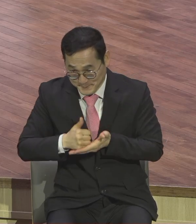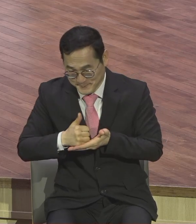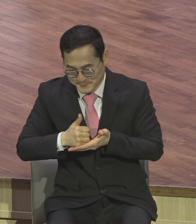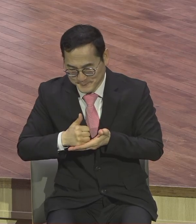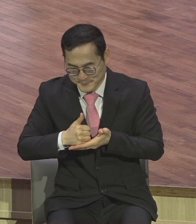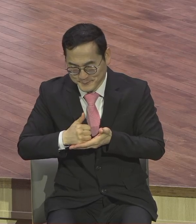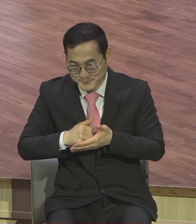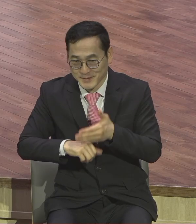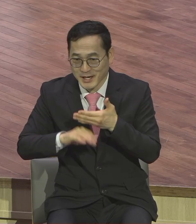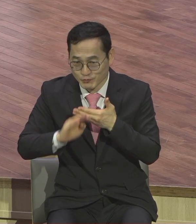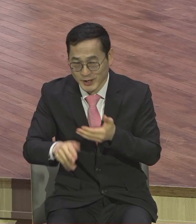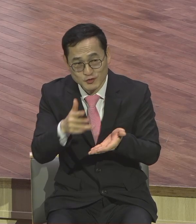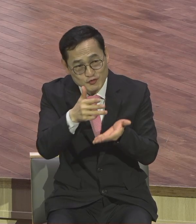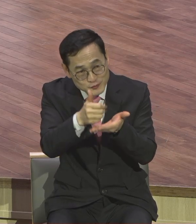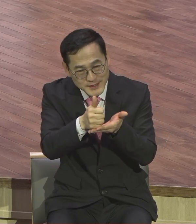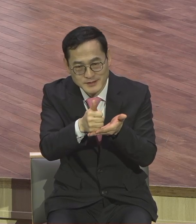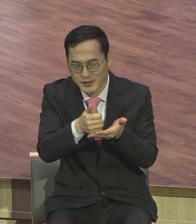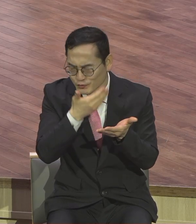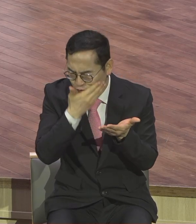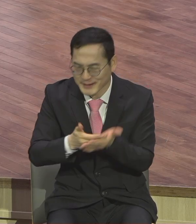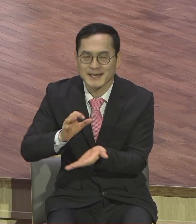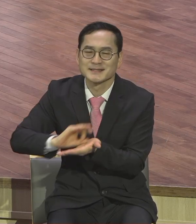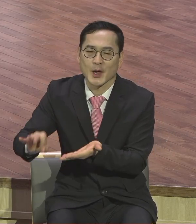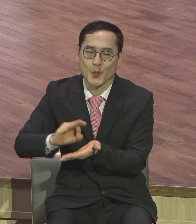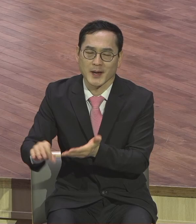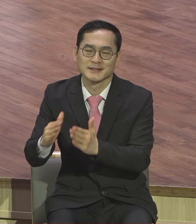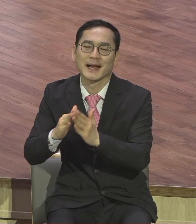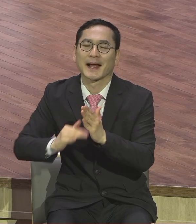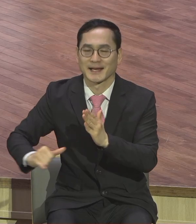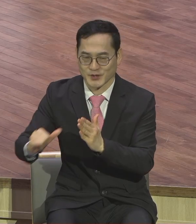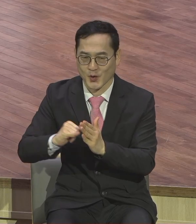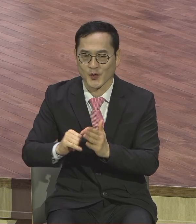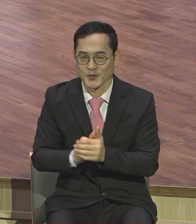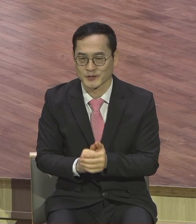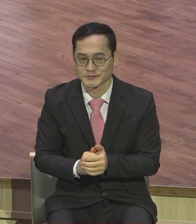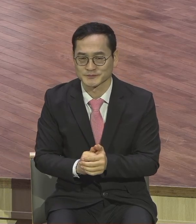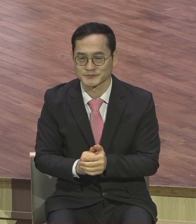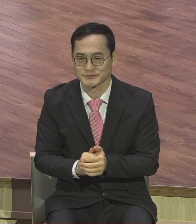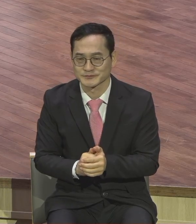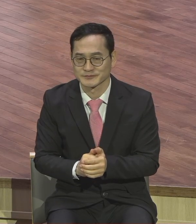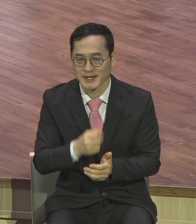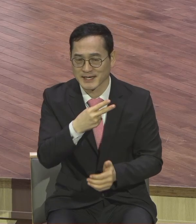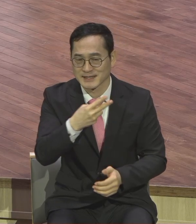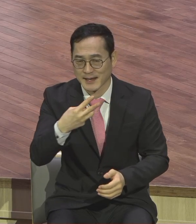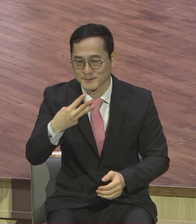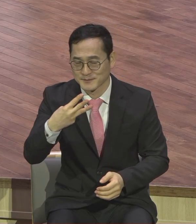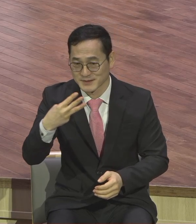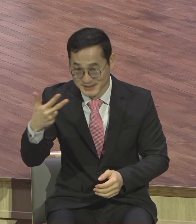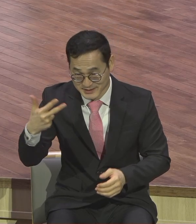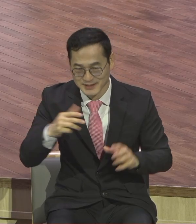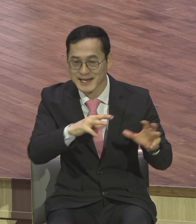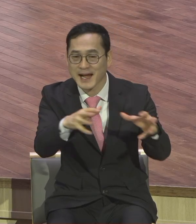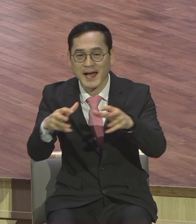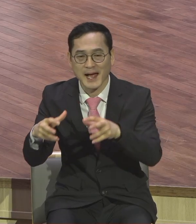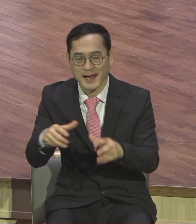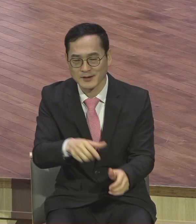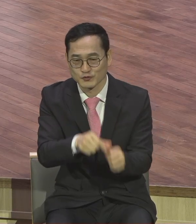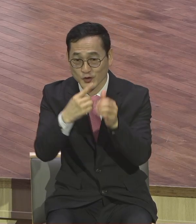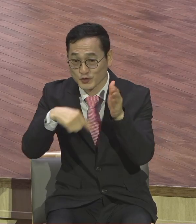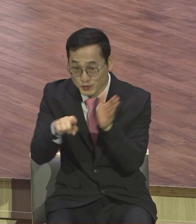2, 3, 7 나라 5천 종족 살리는데 쓰임받는 가정 성교하는 가정 말